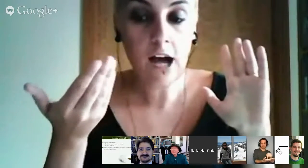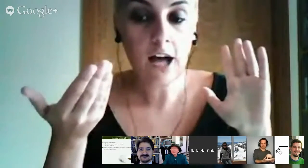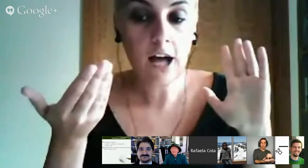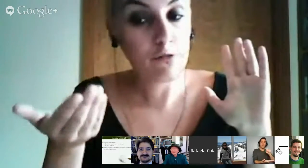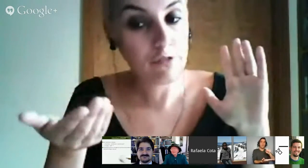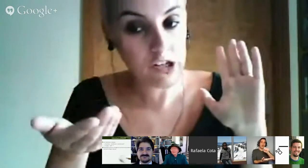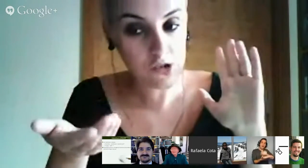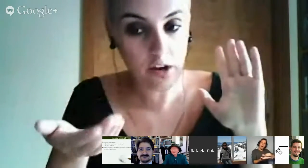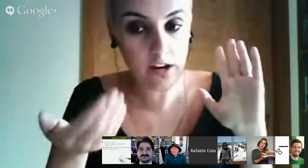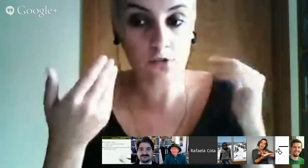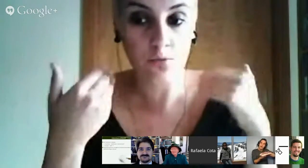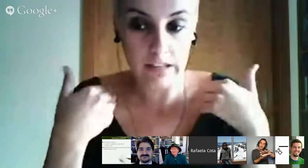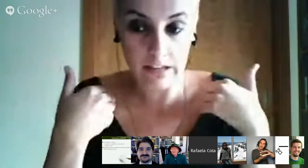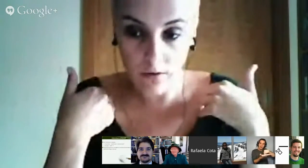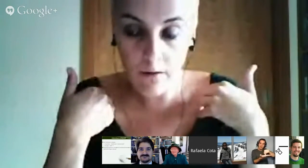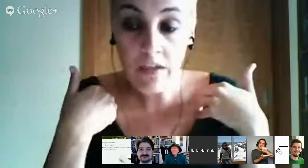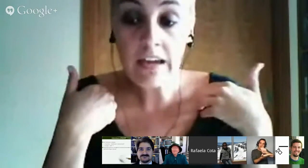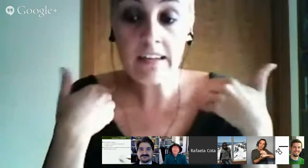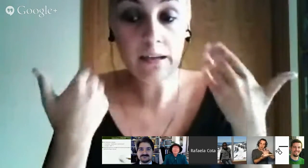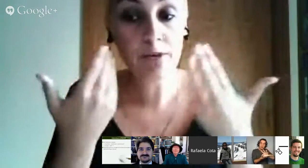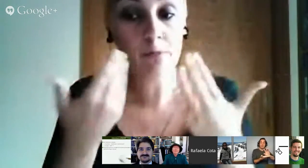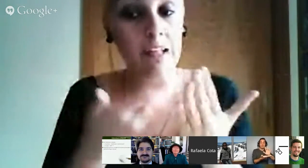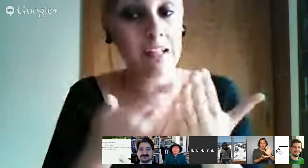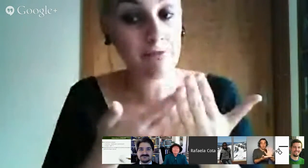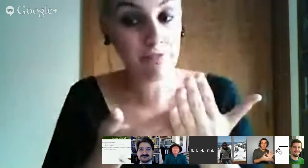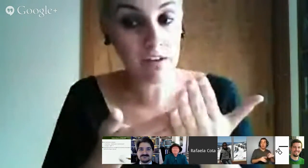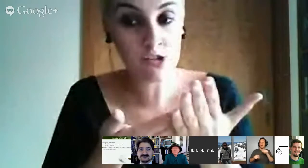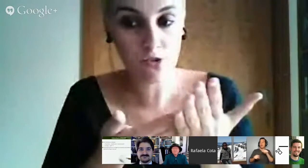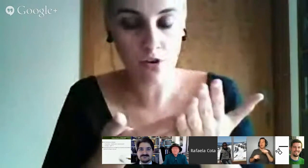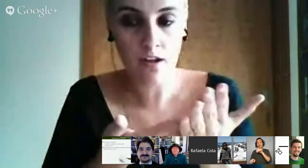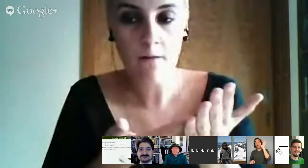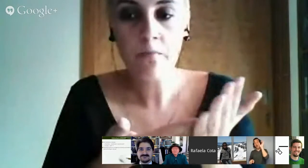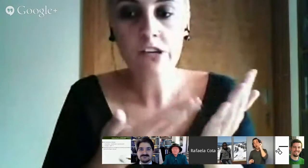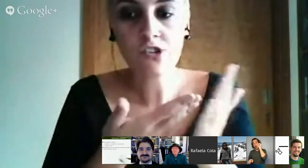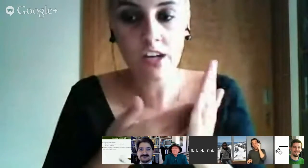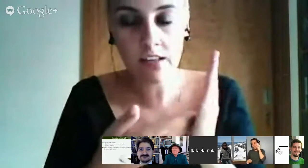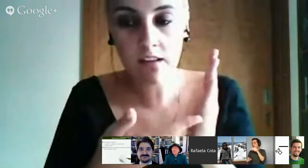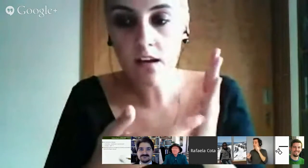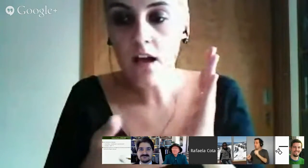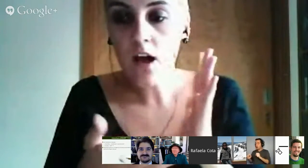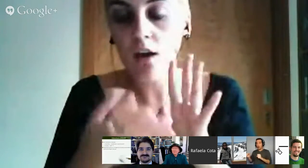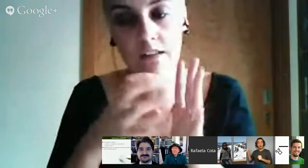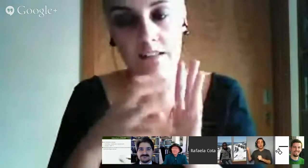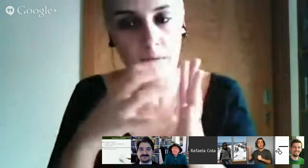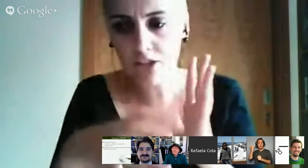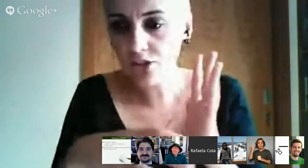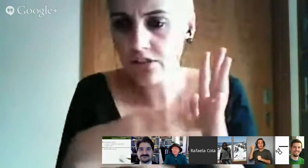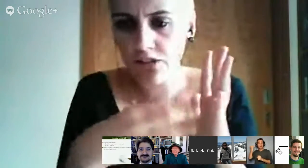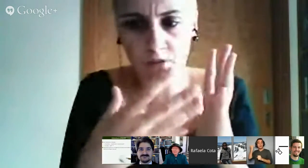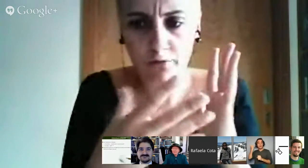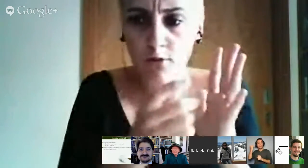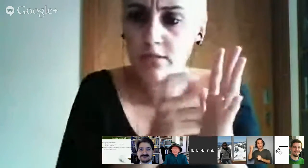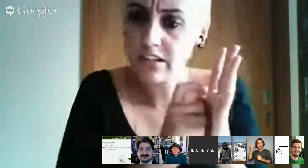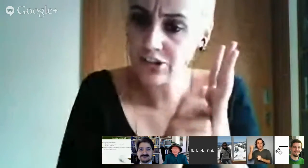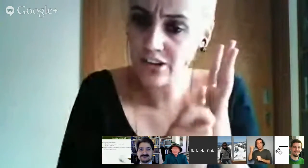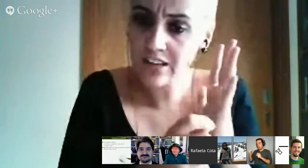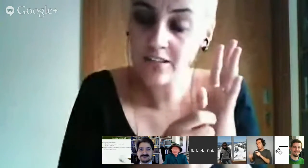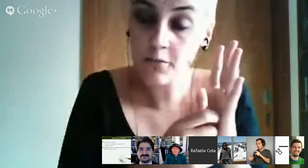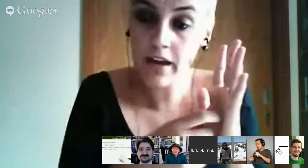de ouvir a história na sua língua, e tem a possibilidade de ver a história escrita, as imagens, seja o que for, mas a escrita também